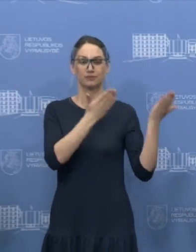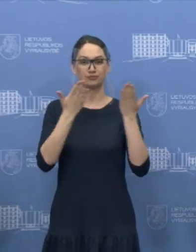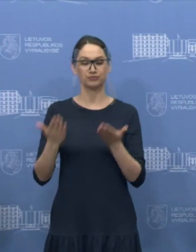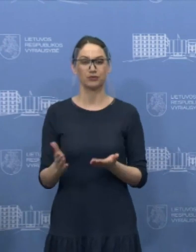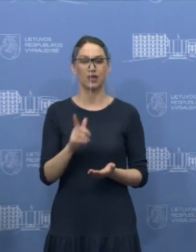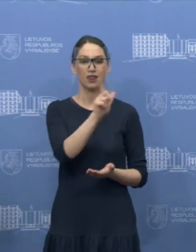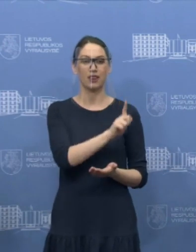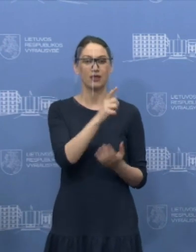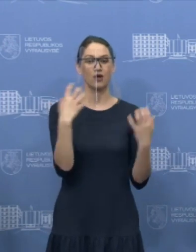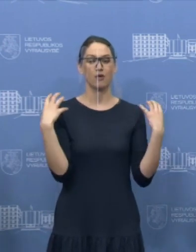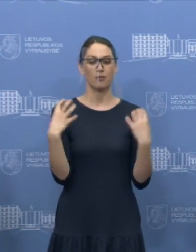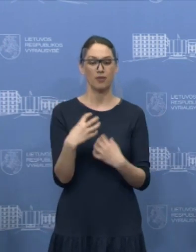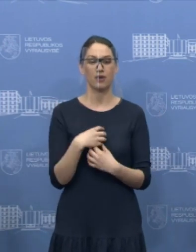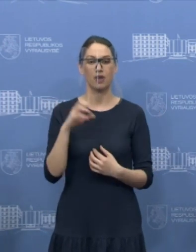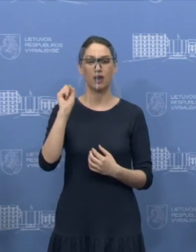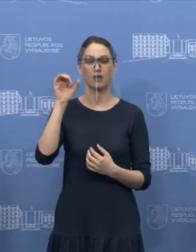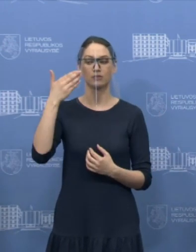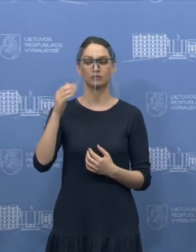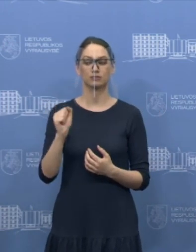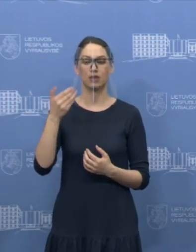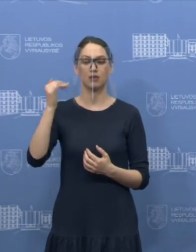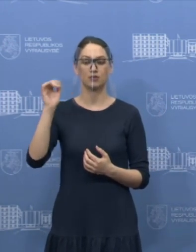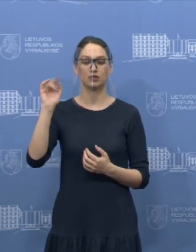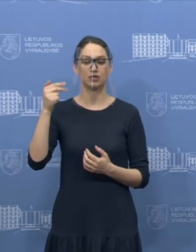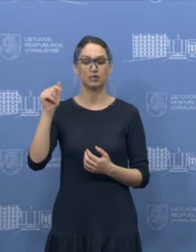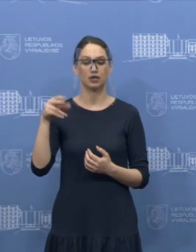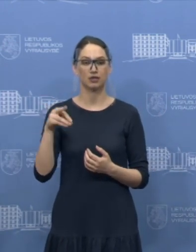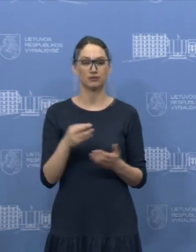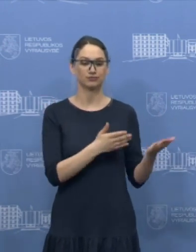mikrofono Lazdijų rajono merę, Ausma Miškinienė. Prašom, Ausma.